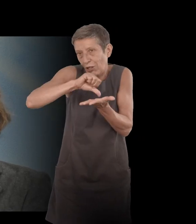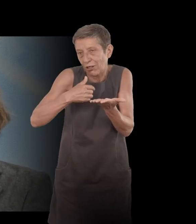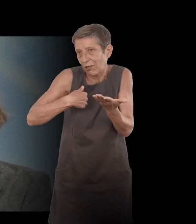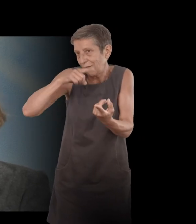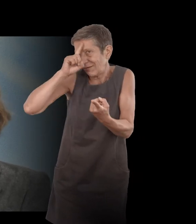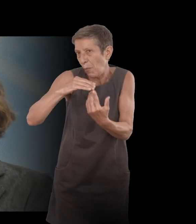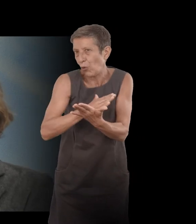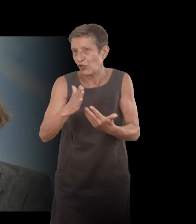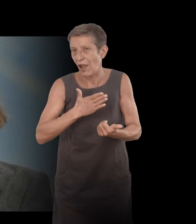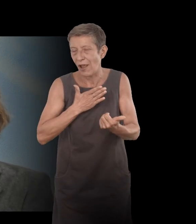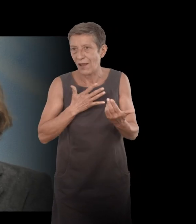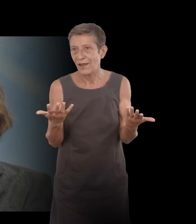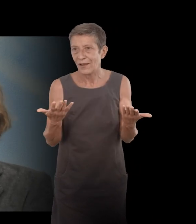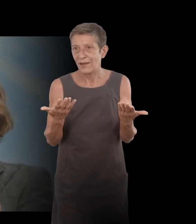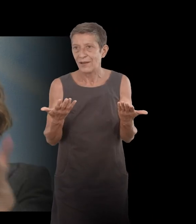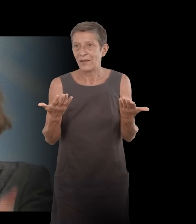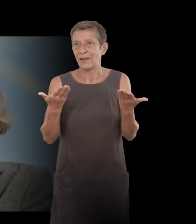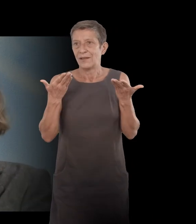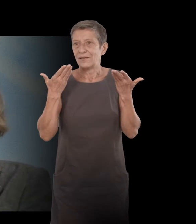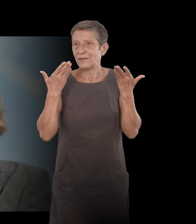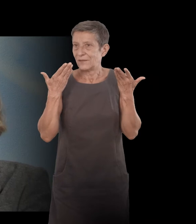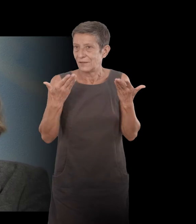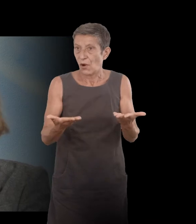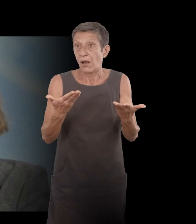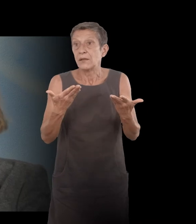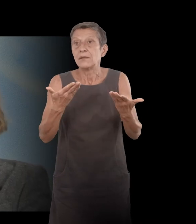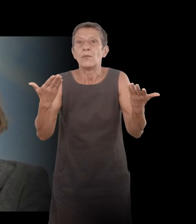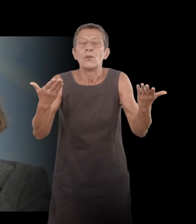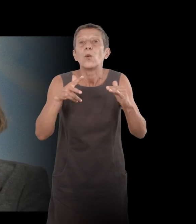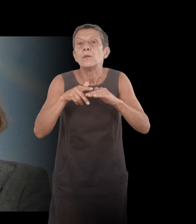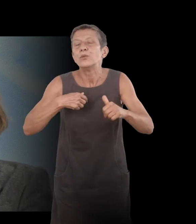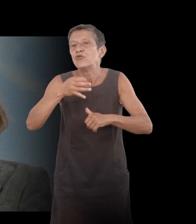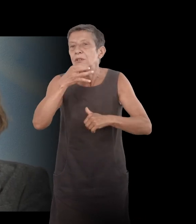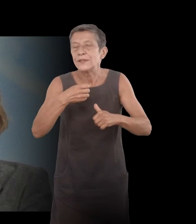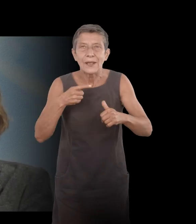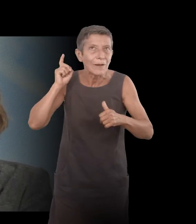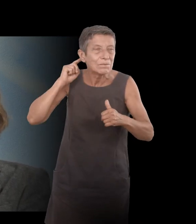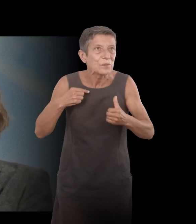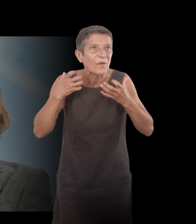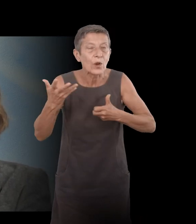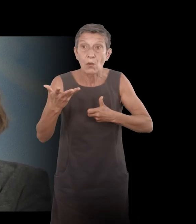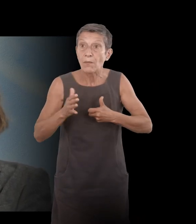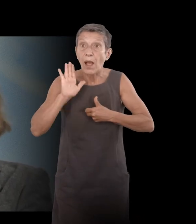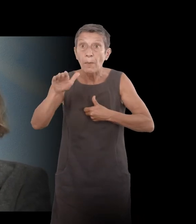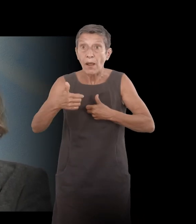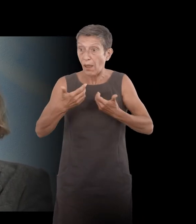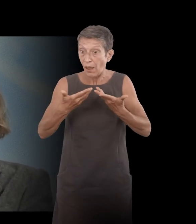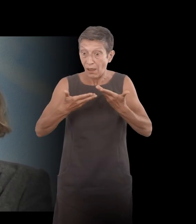Et je ne sais pas trop qu'elle était... Enfin, par les intentions que j'ai dites au début. Je ne sais pas si je m'attendais à ce que ça devienne ça. Mais finalement, dans cet